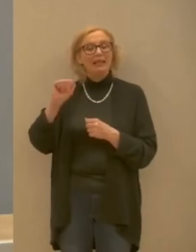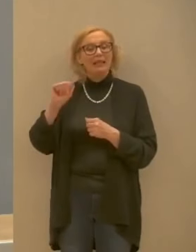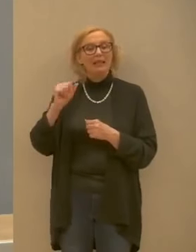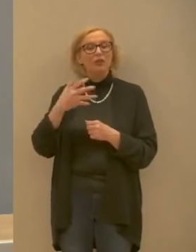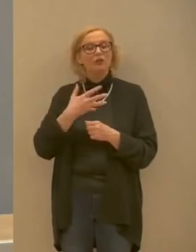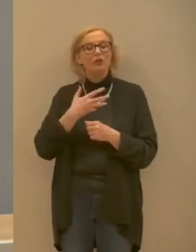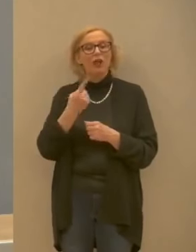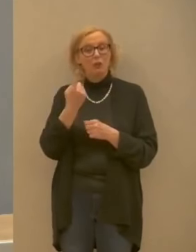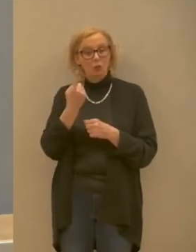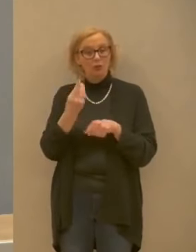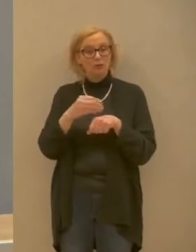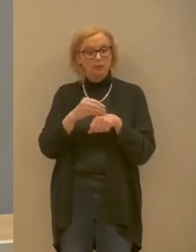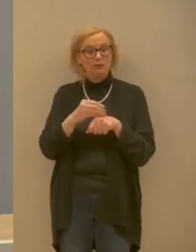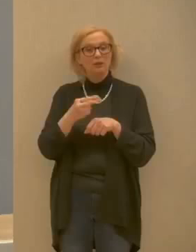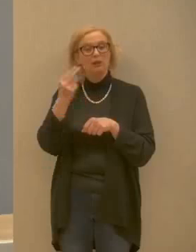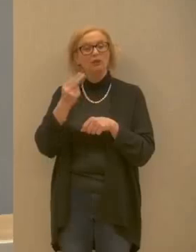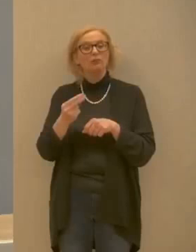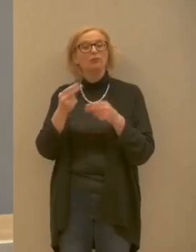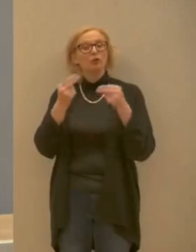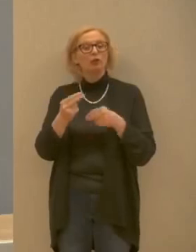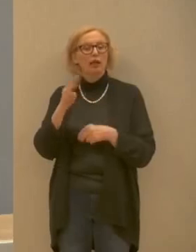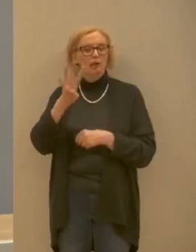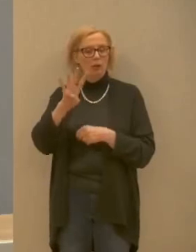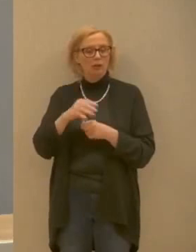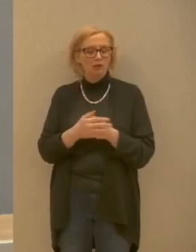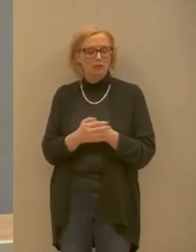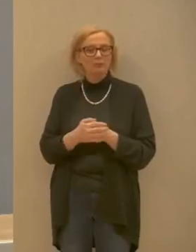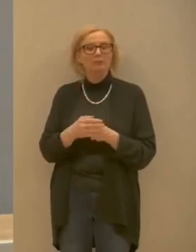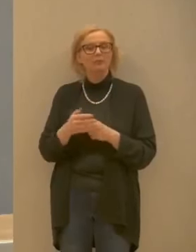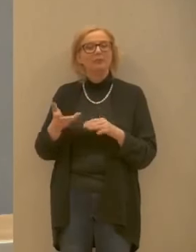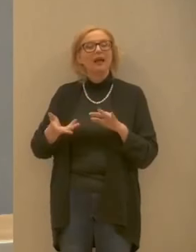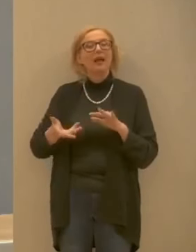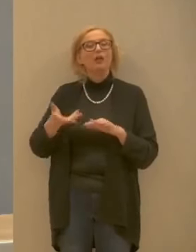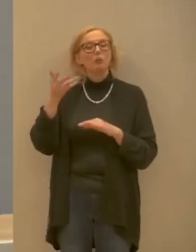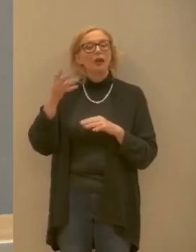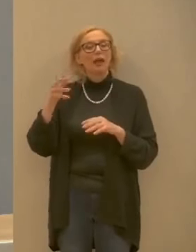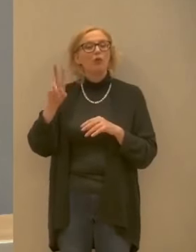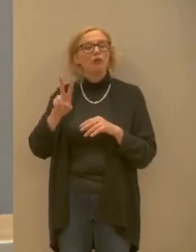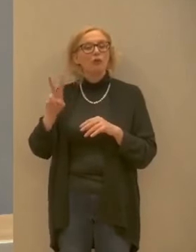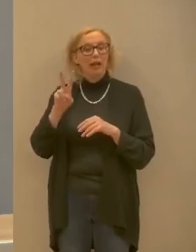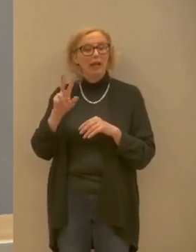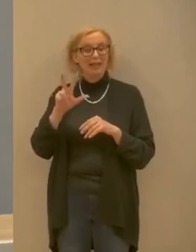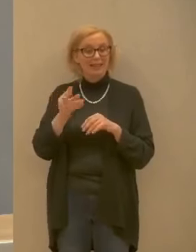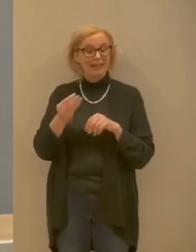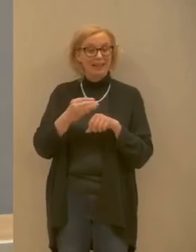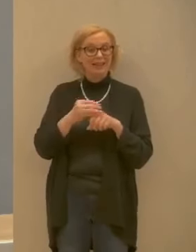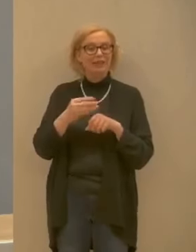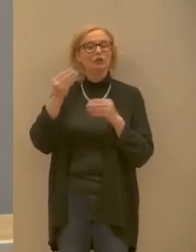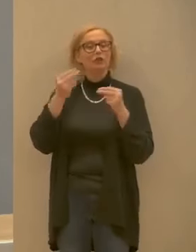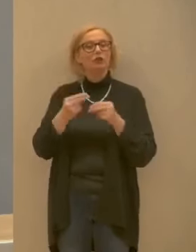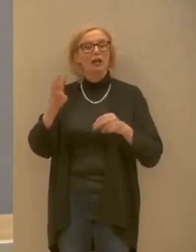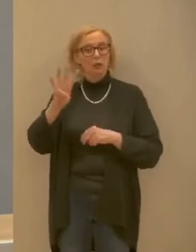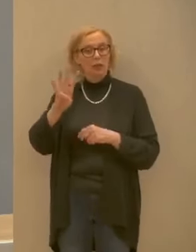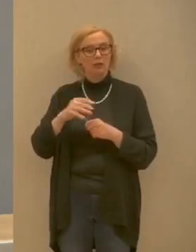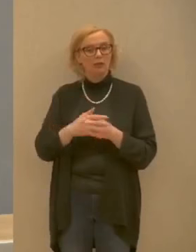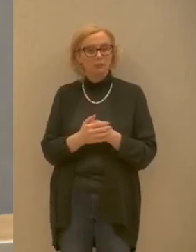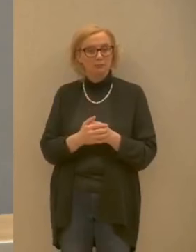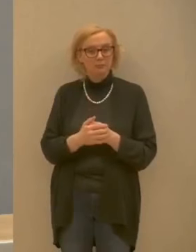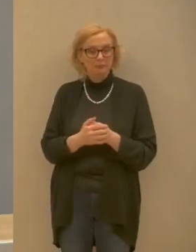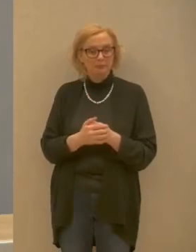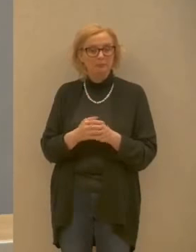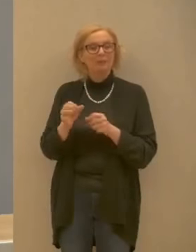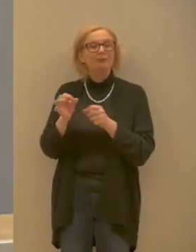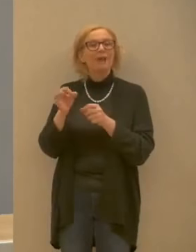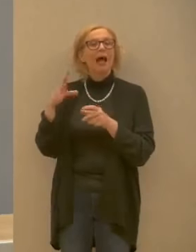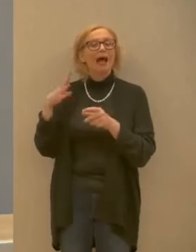un nuovo caso per un totale di 4 alto piano della Vigolana 3 casi in più totale 4 ad